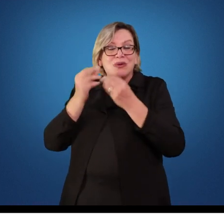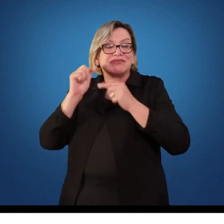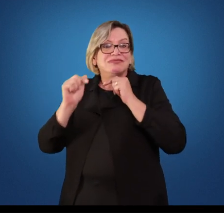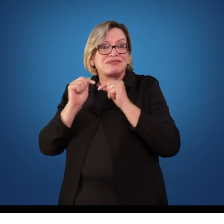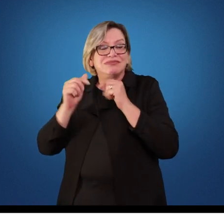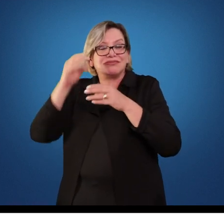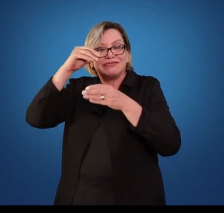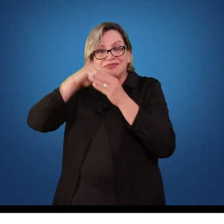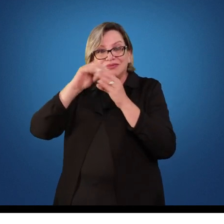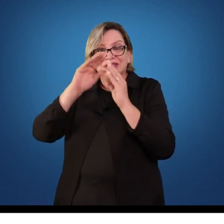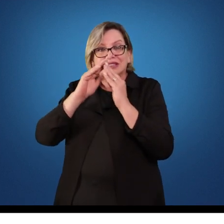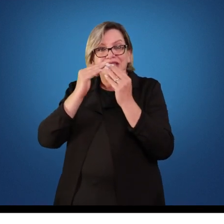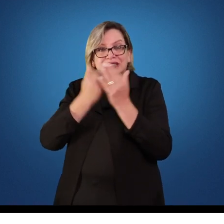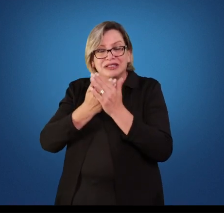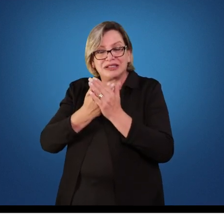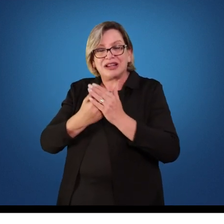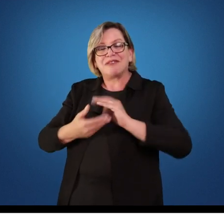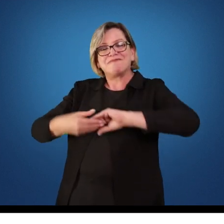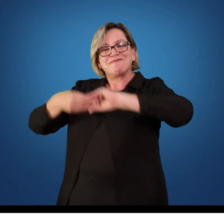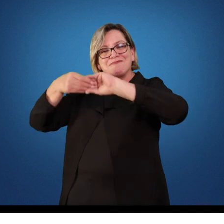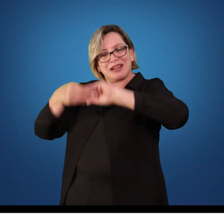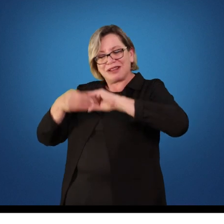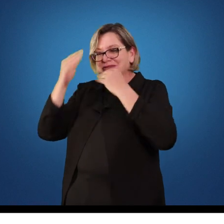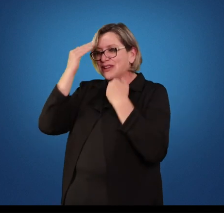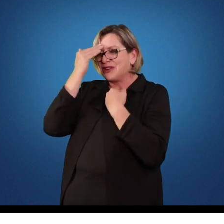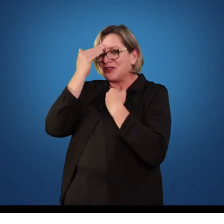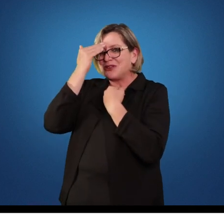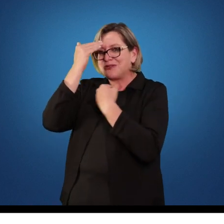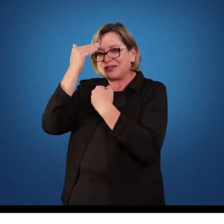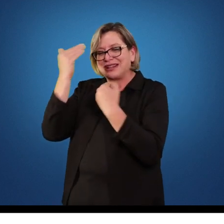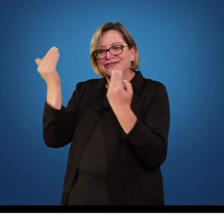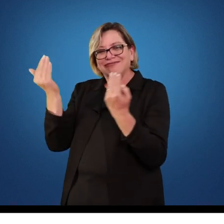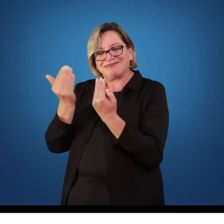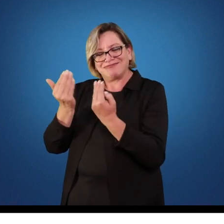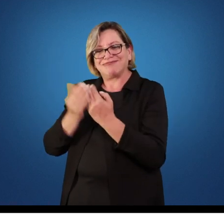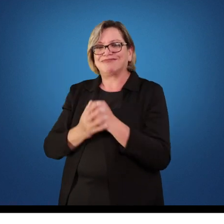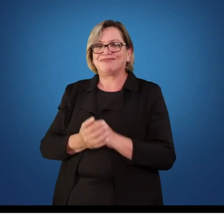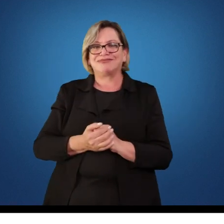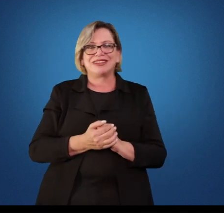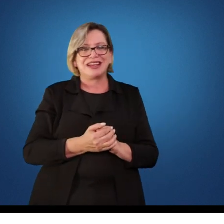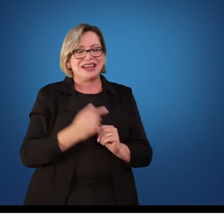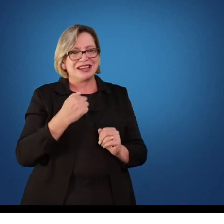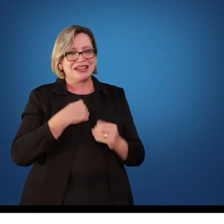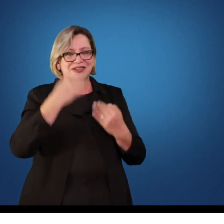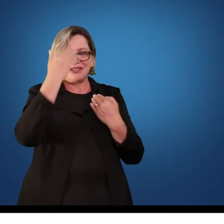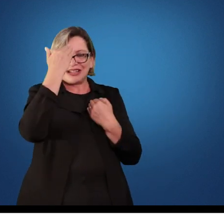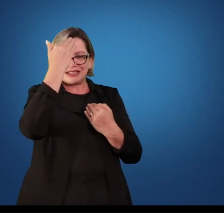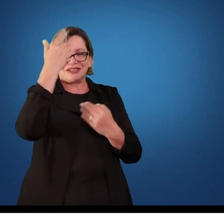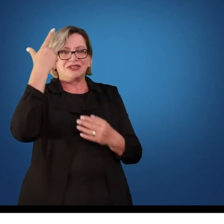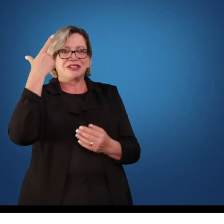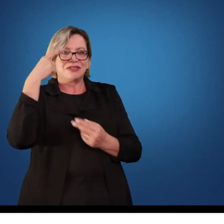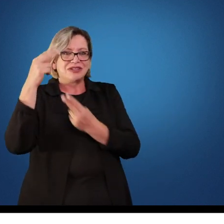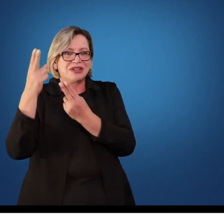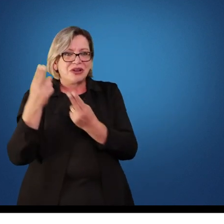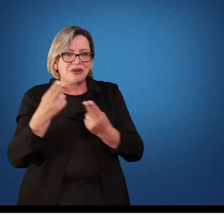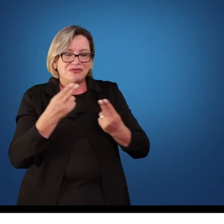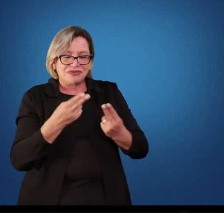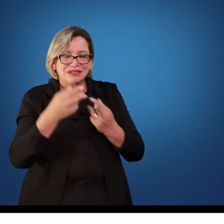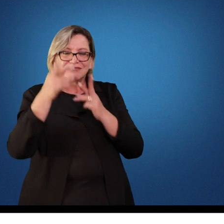escola. Então, parabéns e muito obrigada por esse momento. Eu que agradeço novamente ao convite espero ter podido